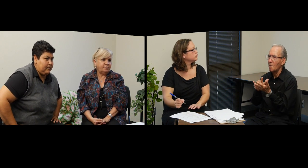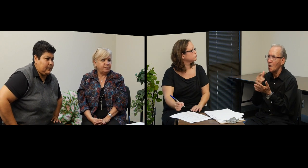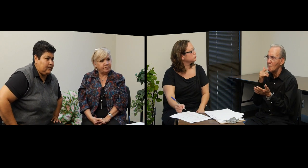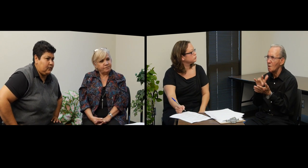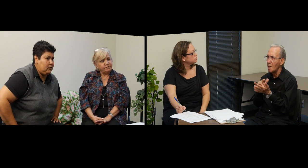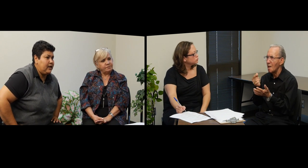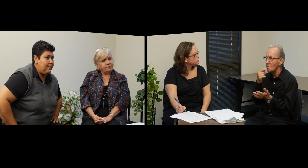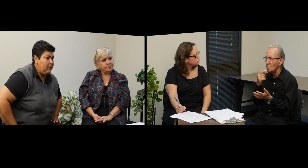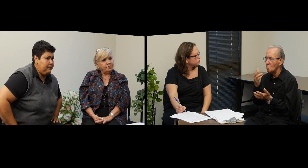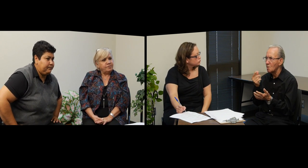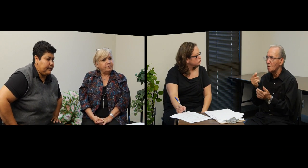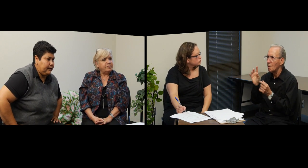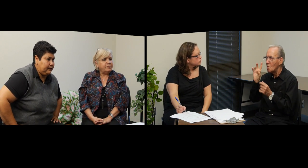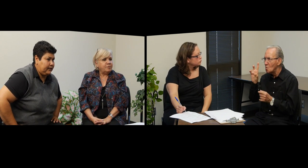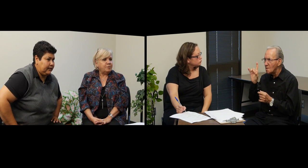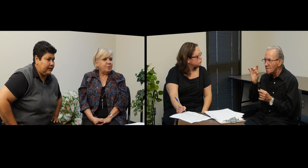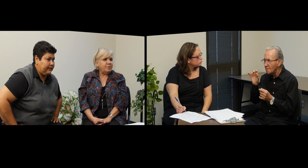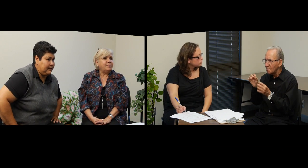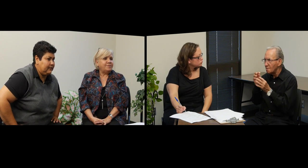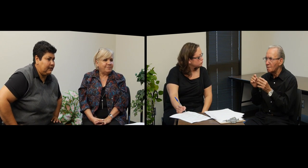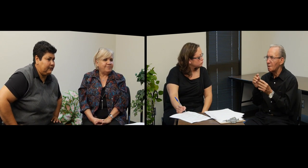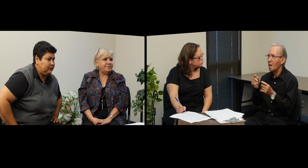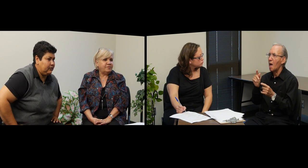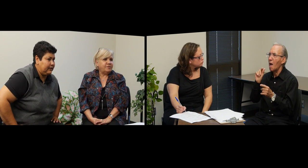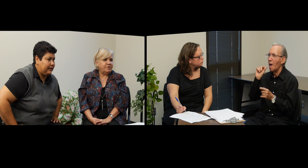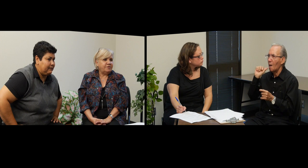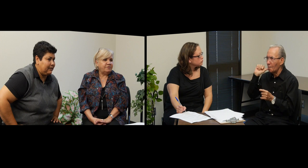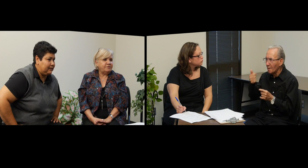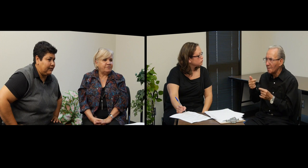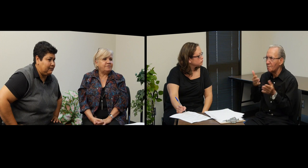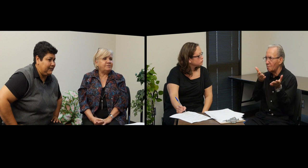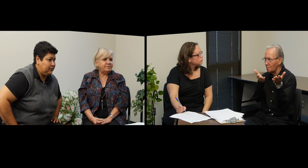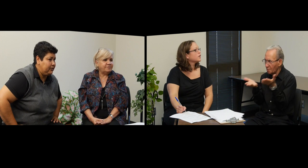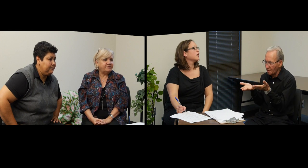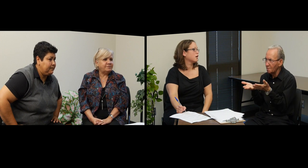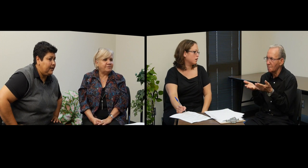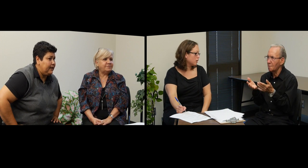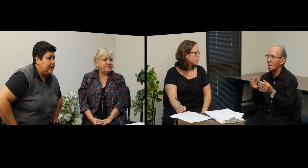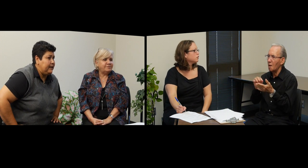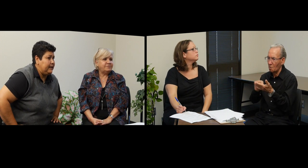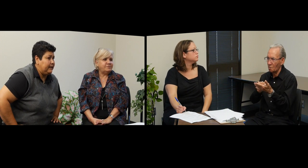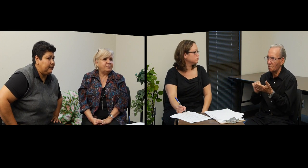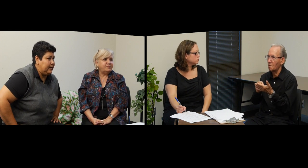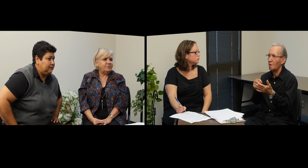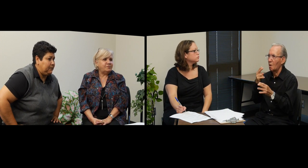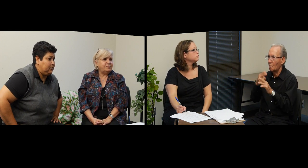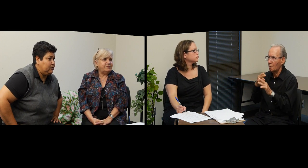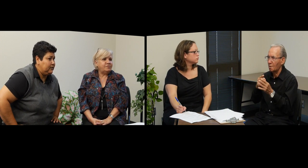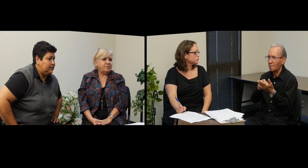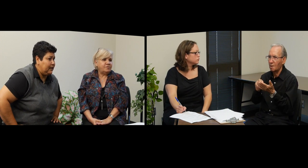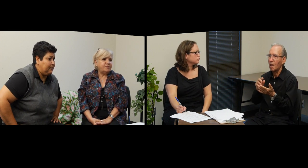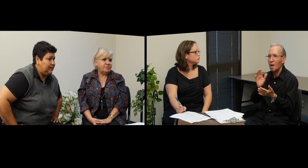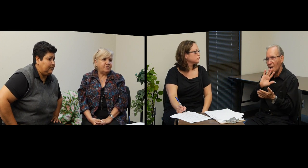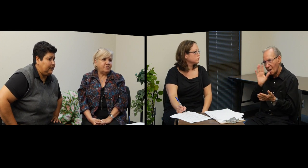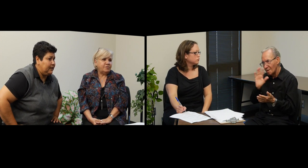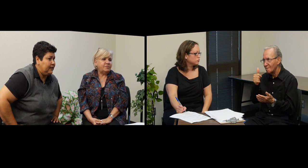Si yo llamo, este, a través del servicio de retransmisión y, este, les pido, este, la medicina